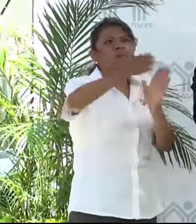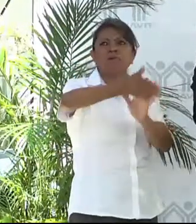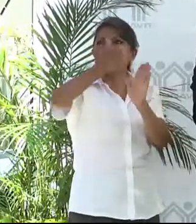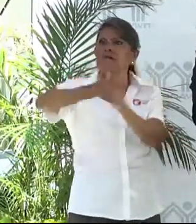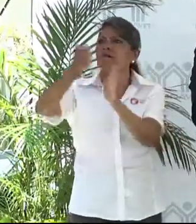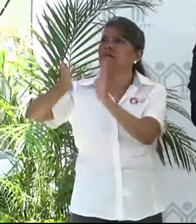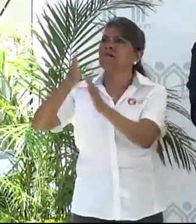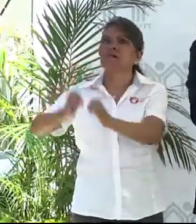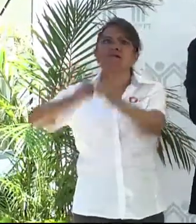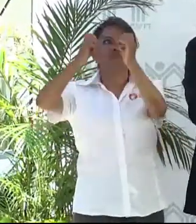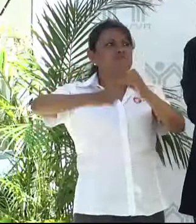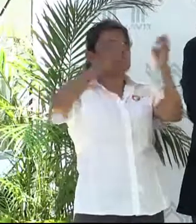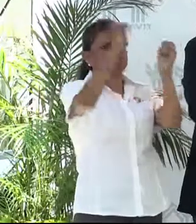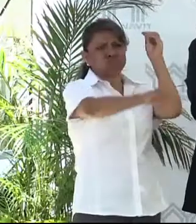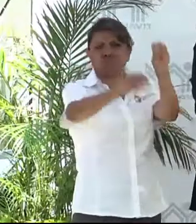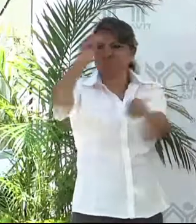desarrollos inmobiliarios.